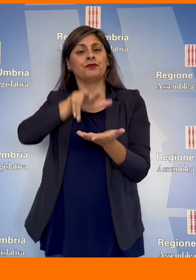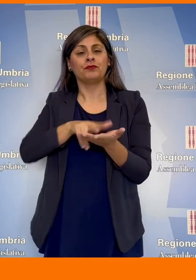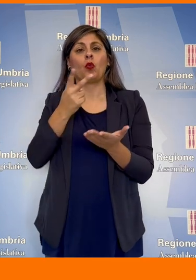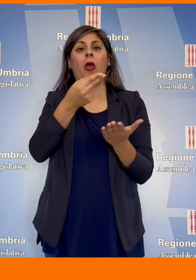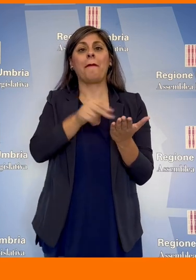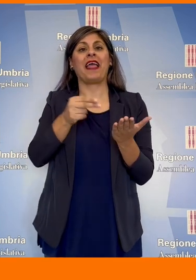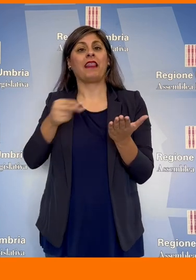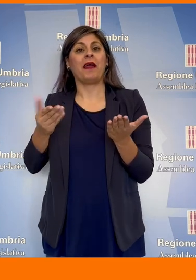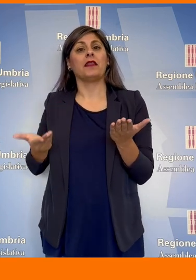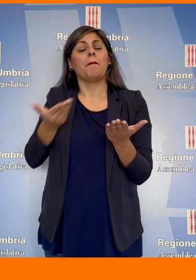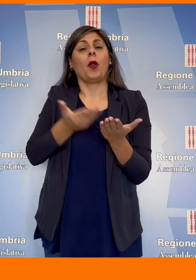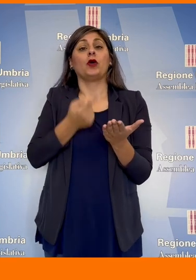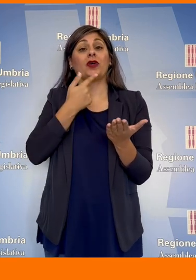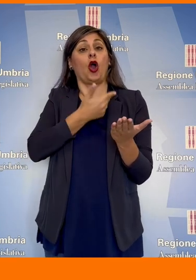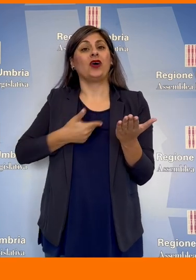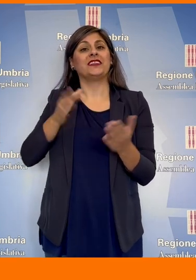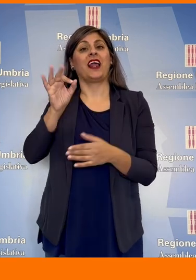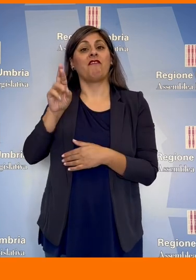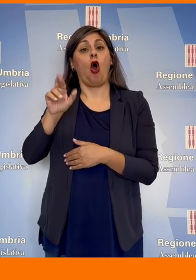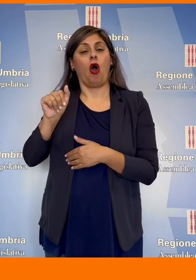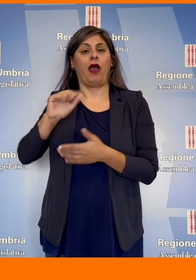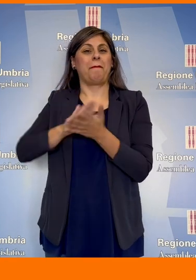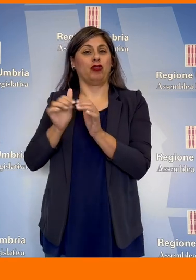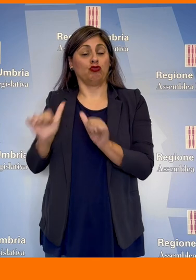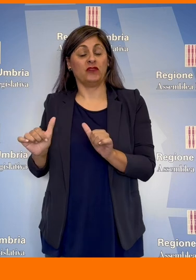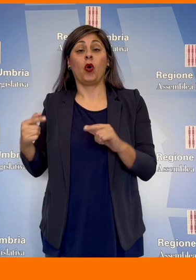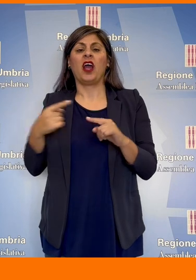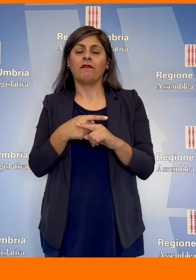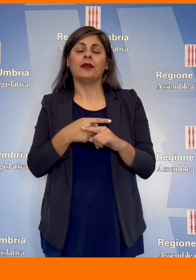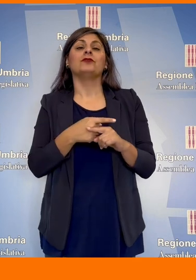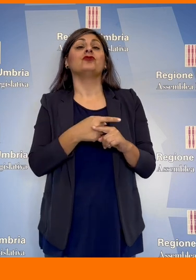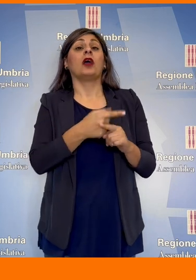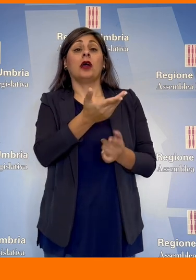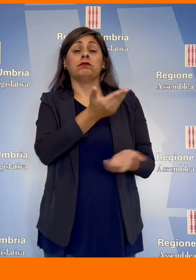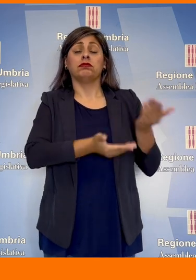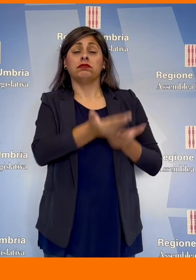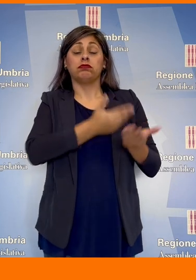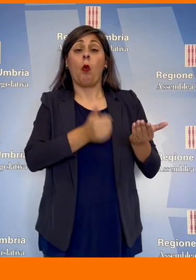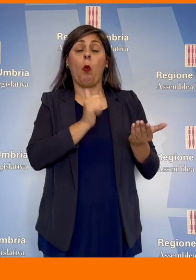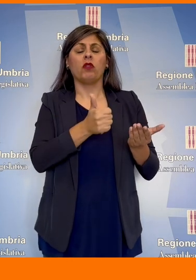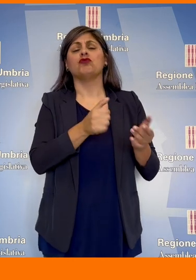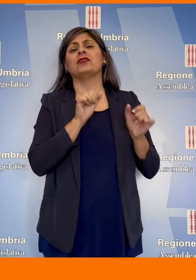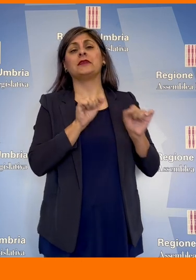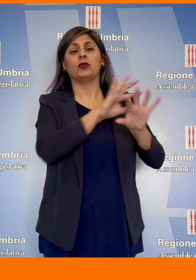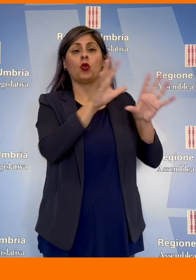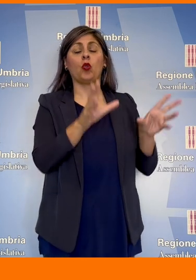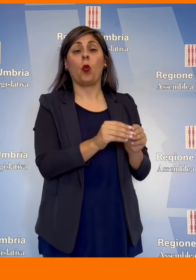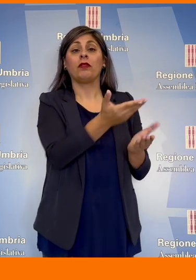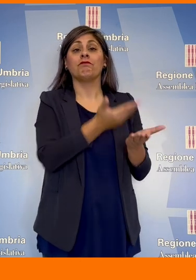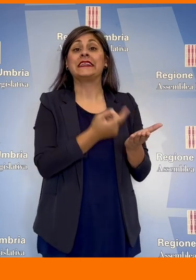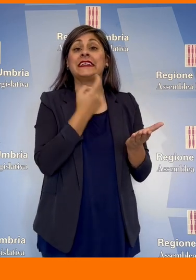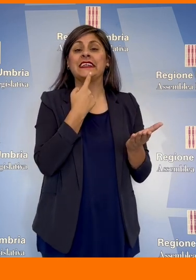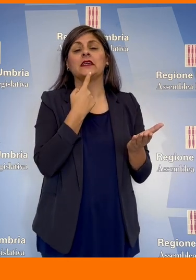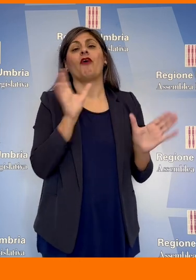emendamenti proposti dal consigliere Andrea Fora del Patto Civico, mentre ne ha respinti ben 11 quelli presentati